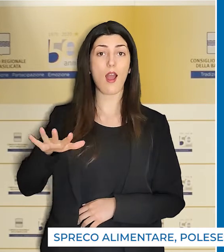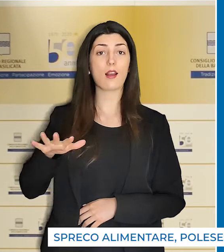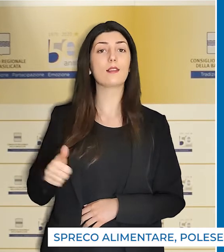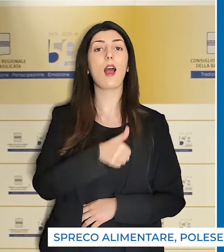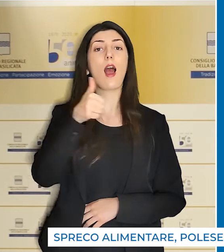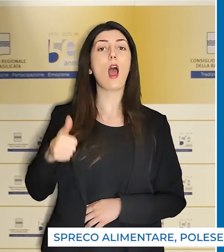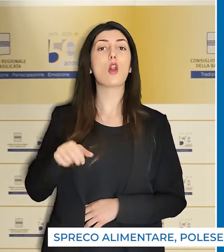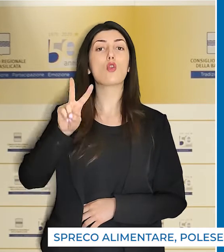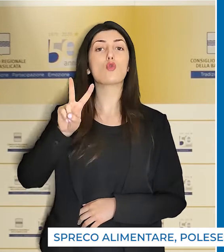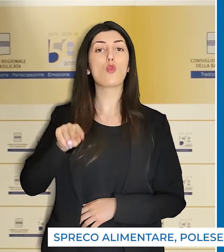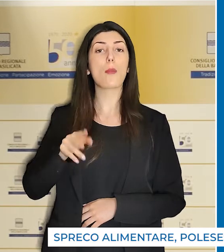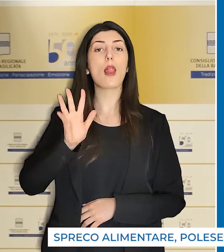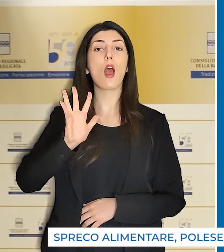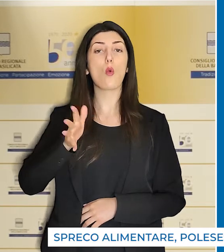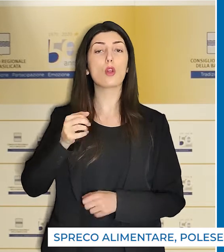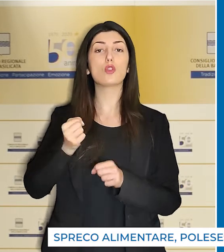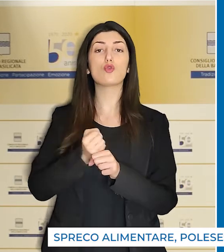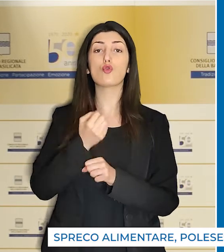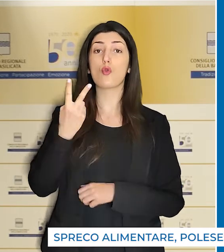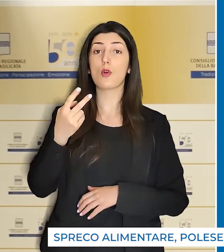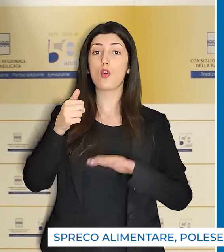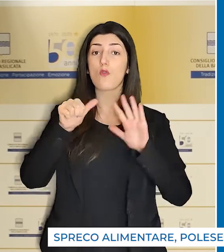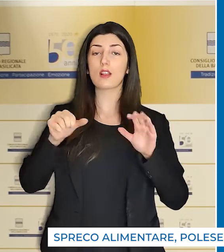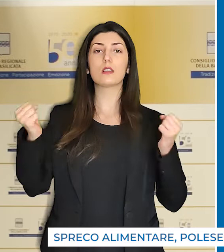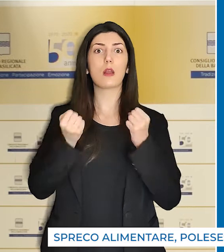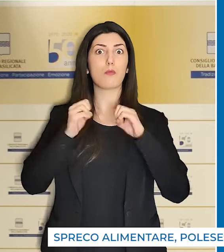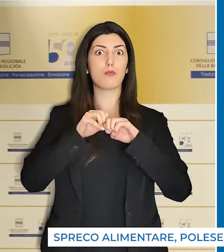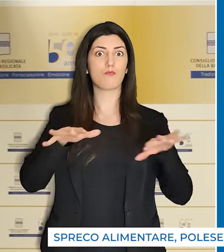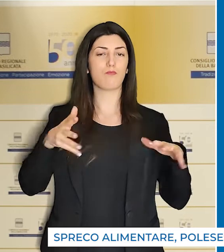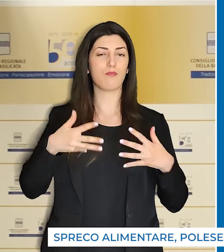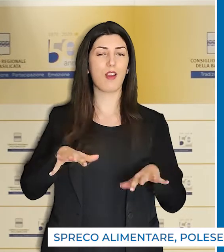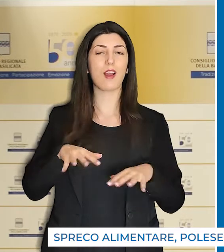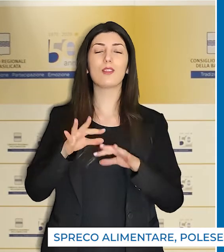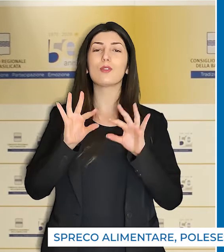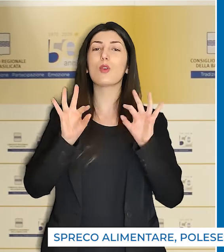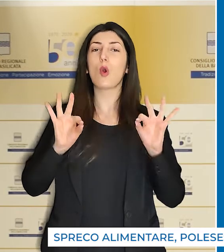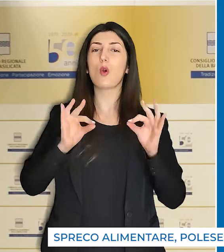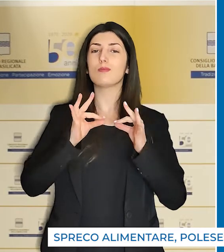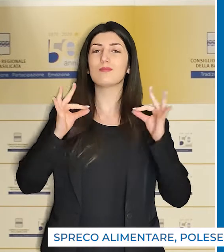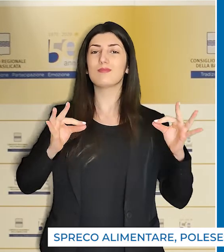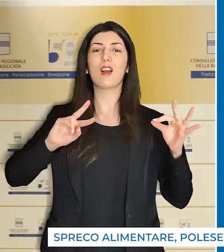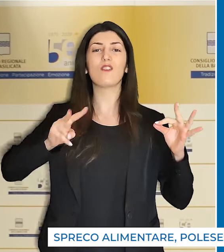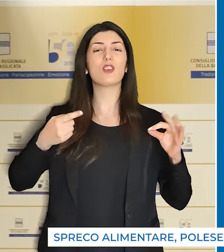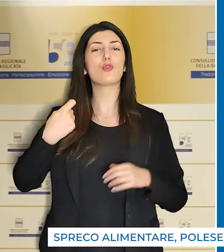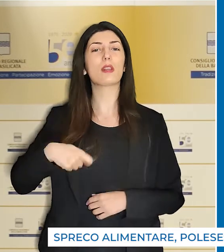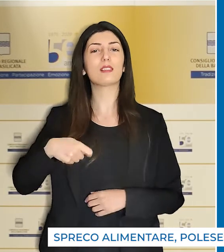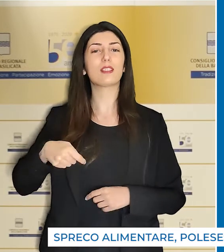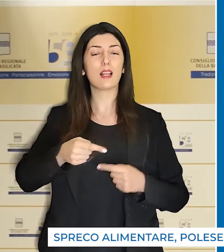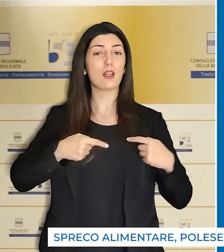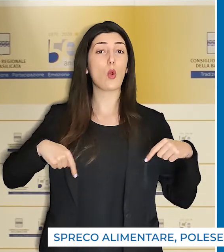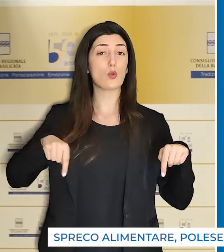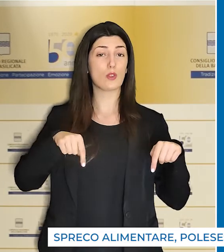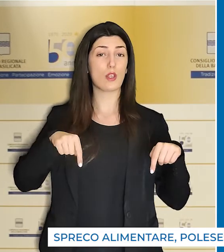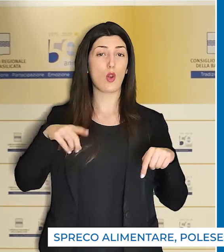del 2015 numero 26, così il Vicepresidente del Consiglio Polese di Italia